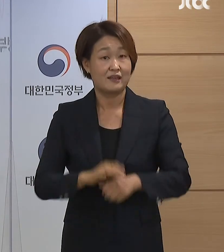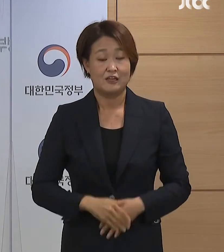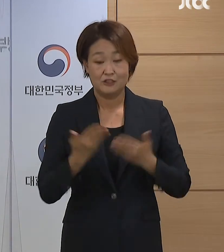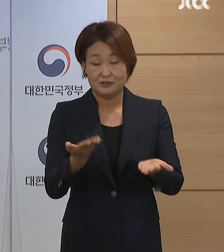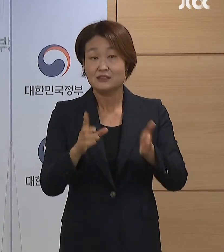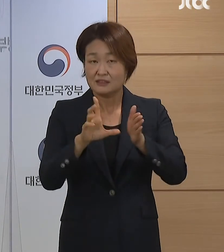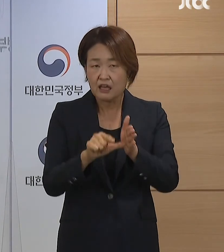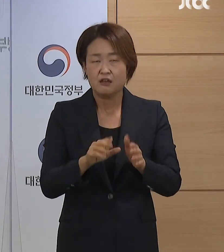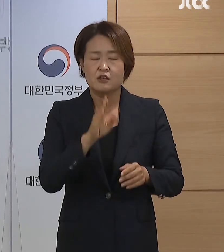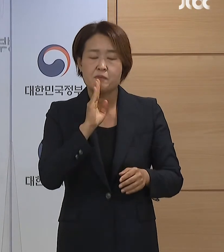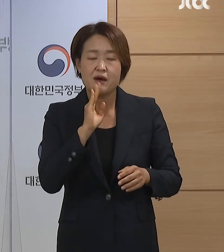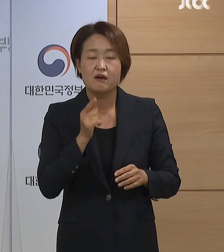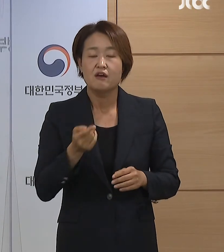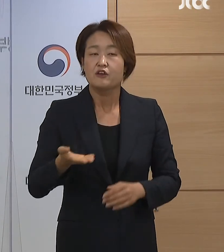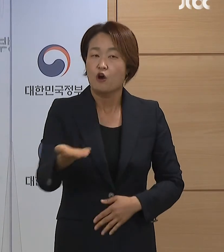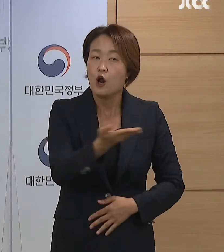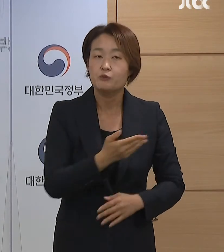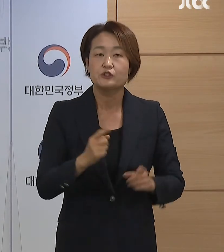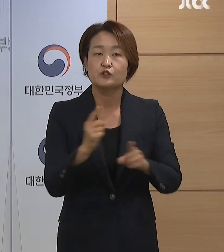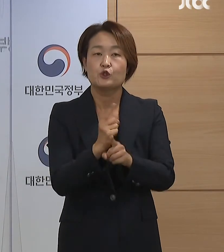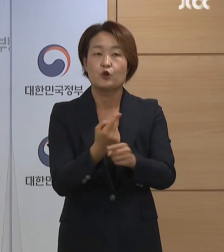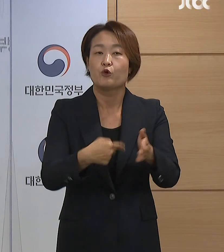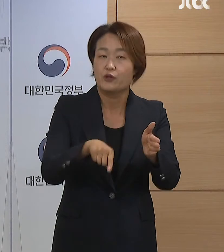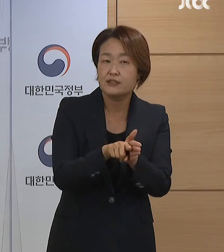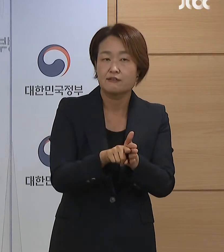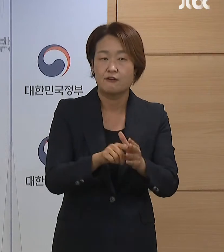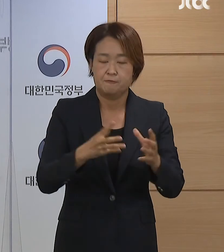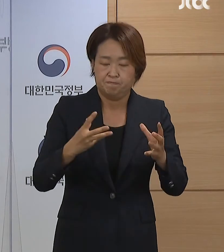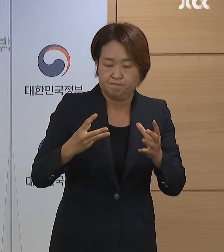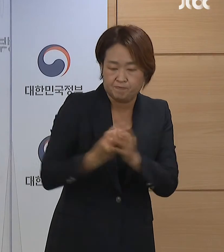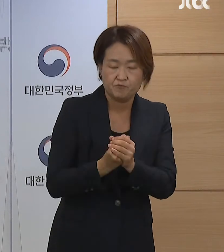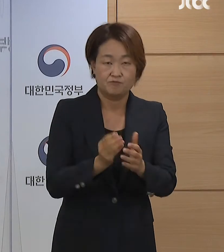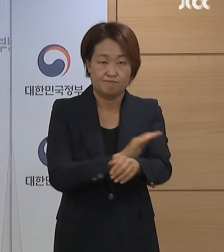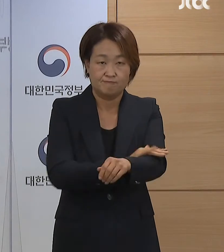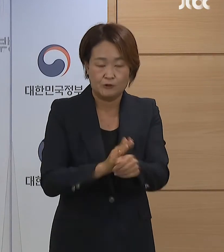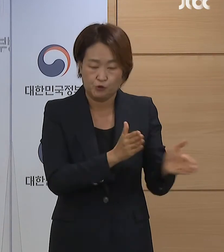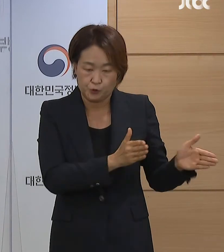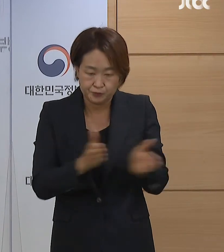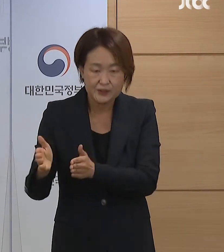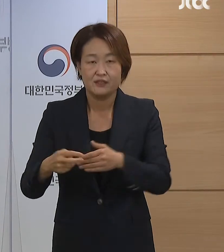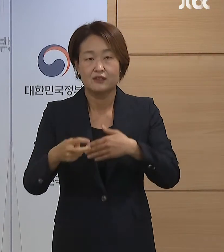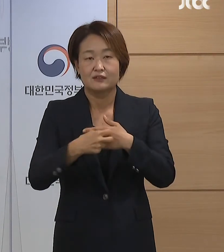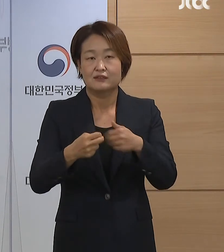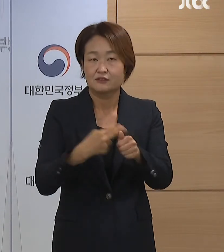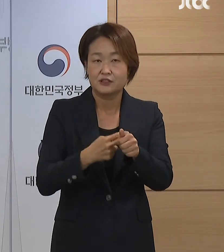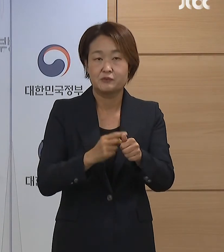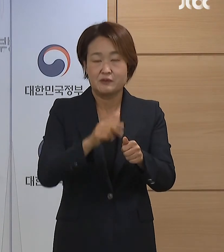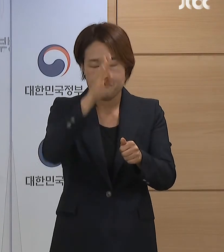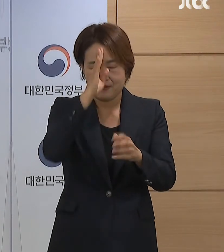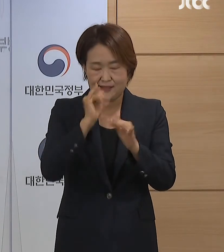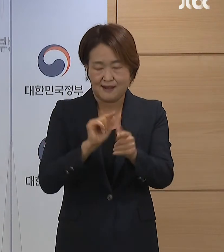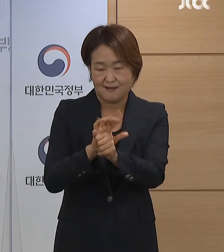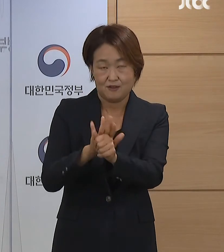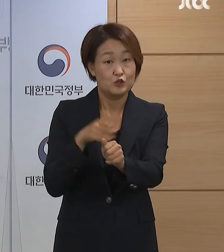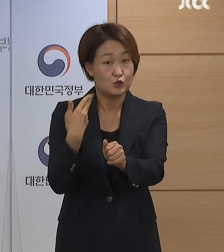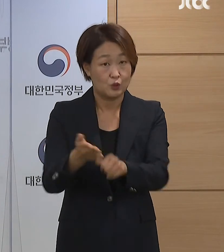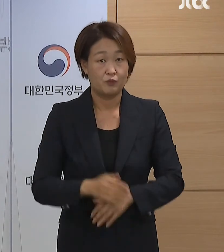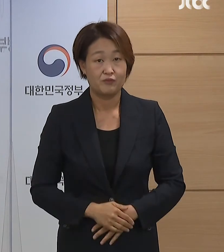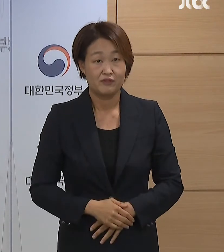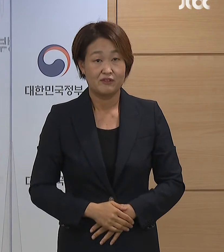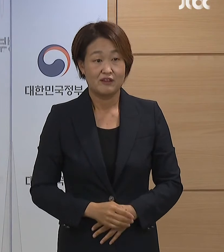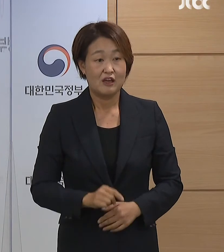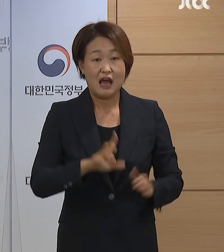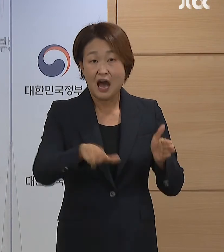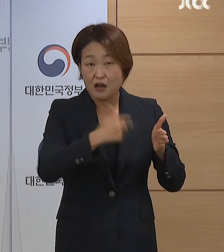의료대행체계를 계속 유지하도록 하겠습니다. 원수도진료기관은 1만개 중 5